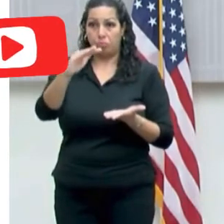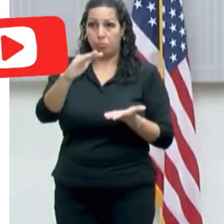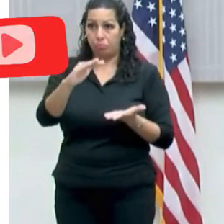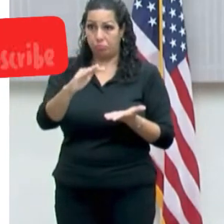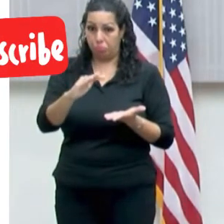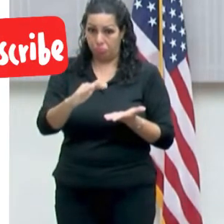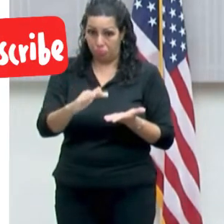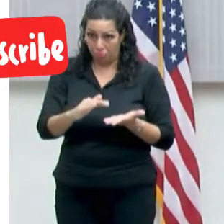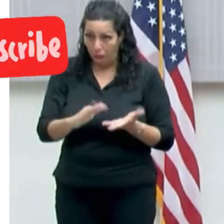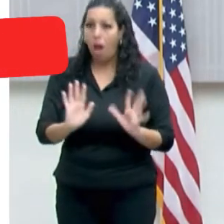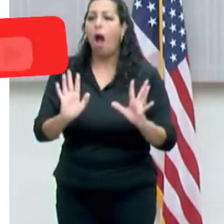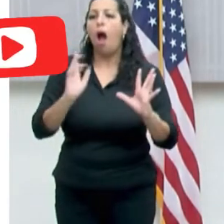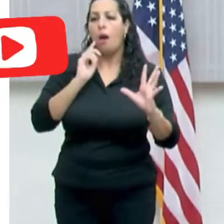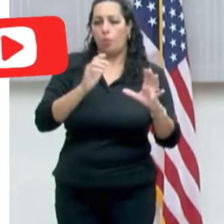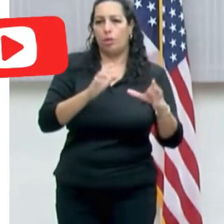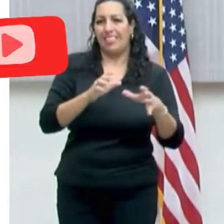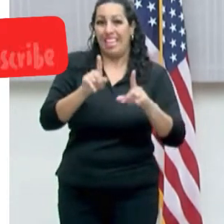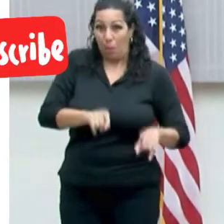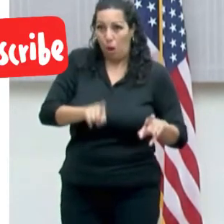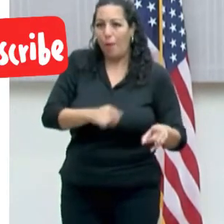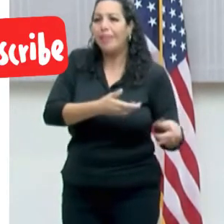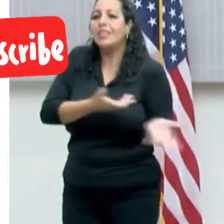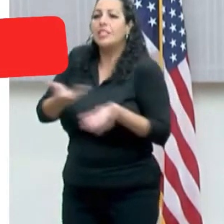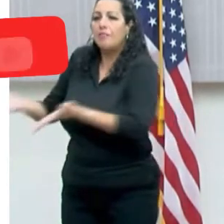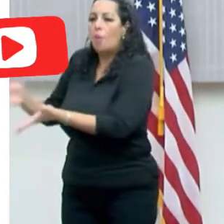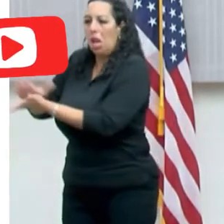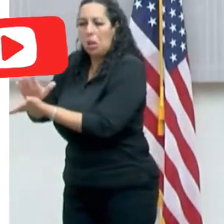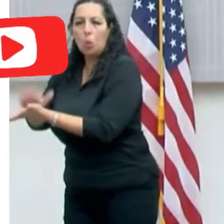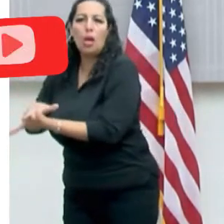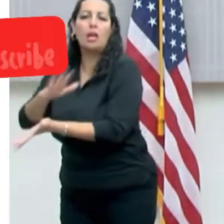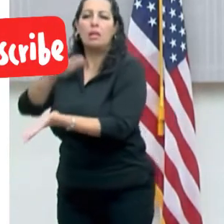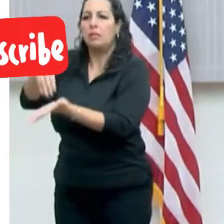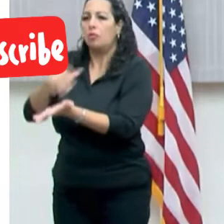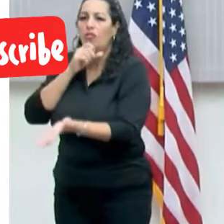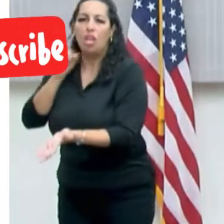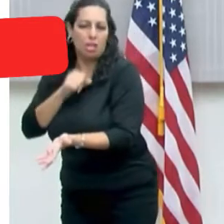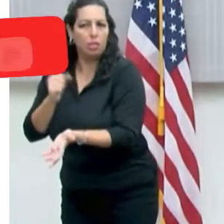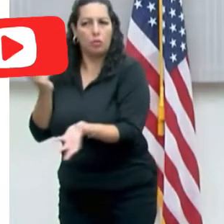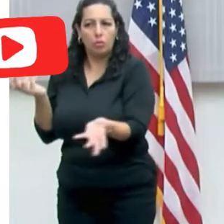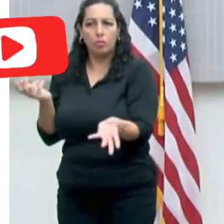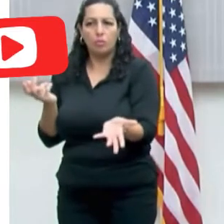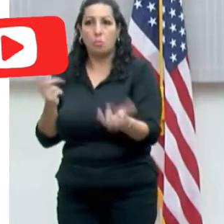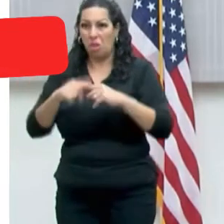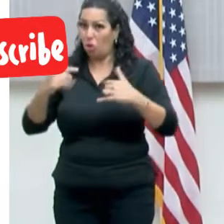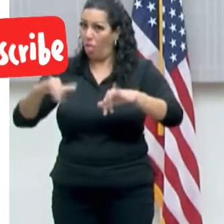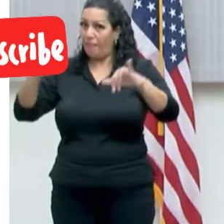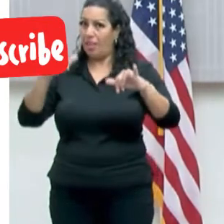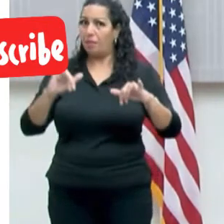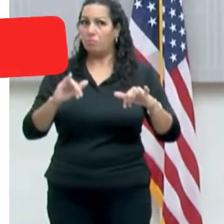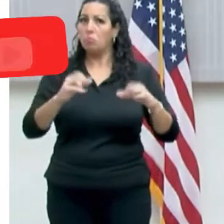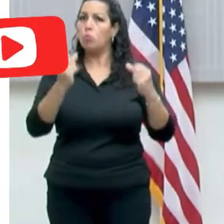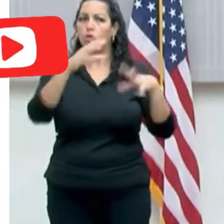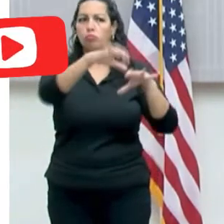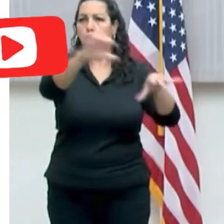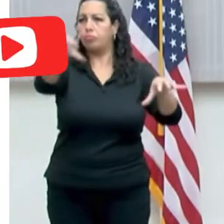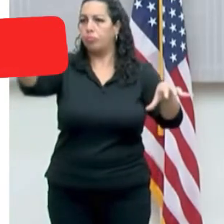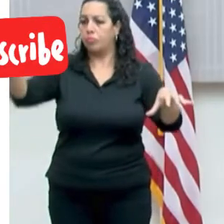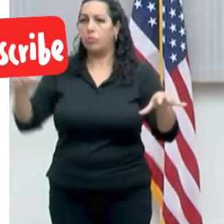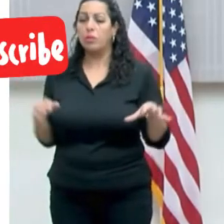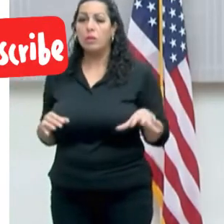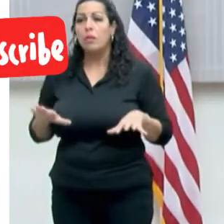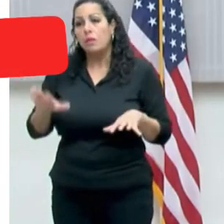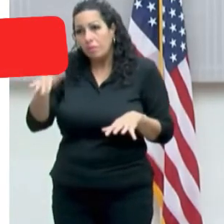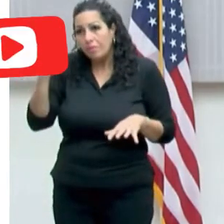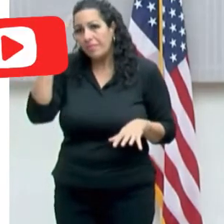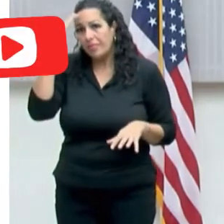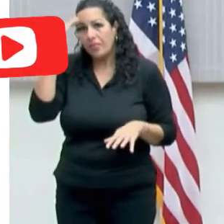para otros lugares, ¿verdad?, para los centros envejecientes, para las escuelas. Por lo tanto, muchos de los planes médicos, pues en cuanto a la prueba del PCR, ¿verdad?, para